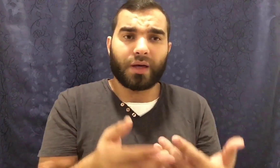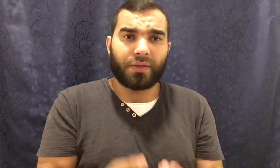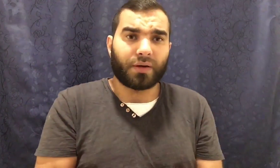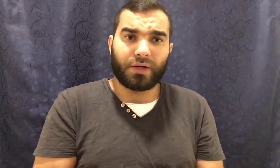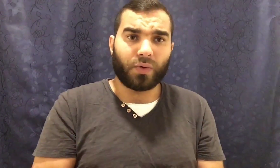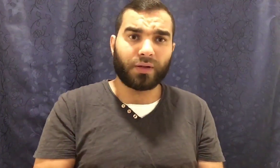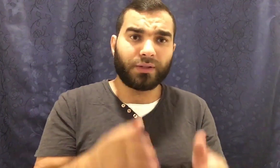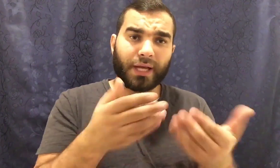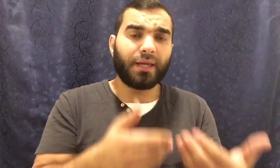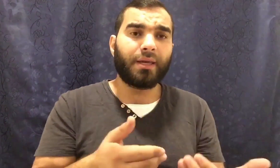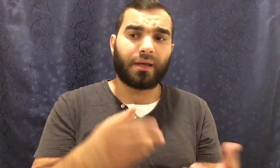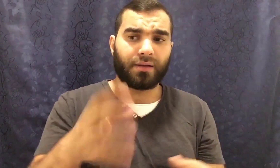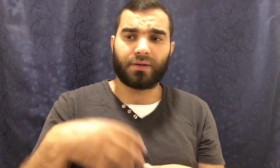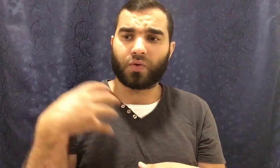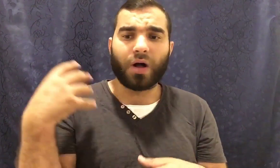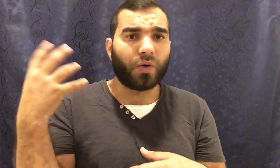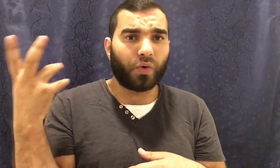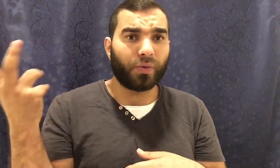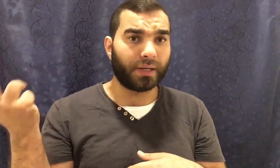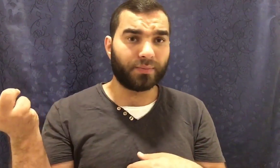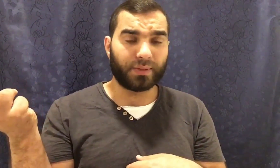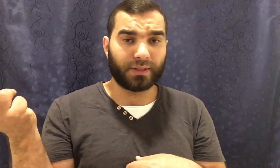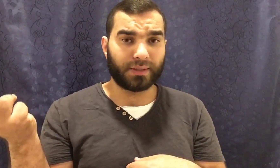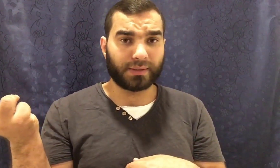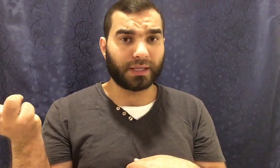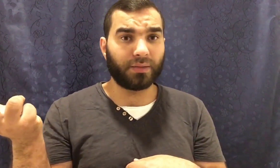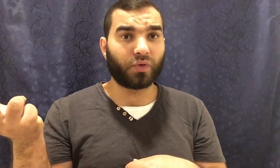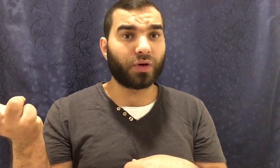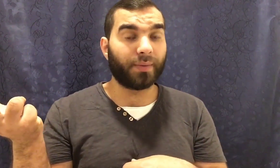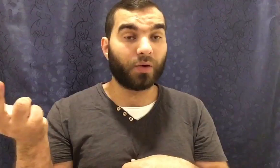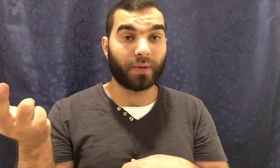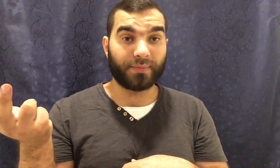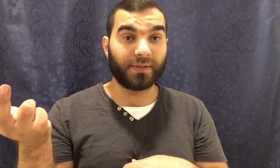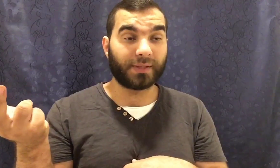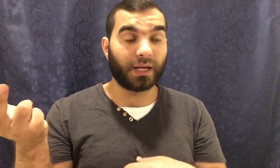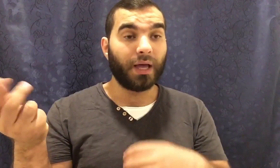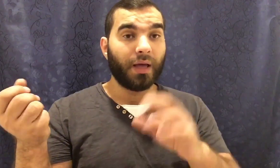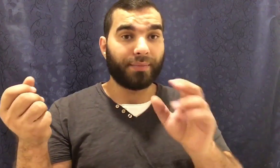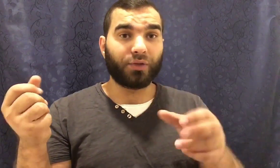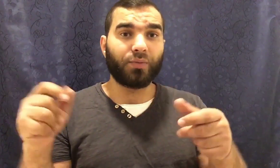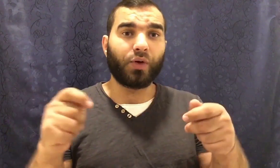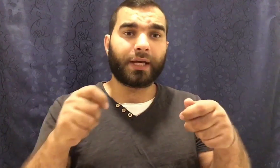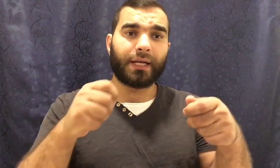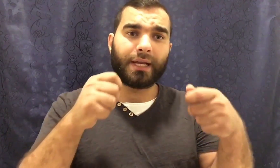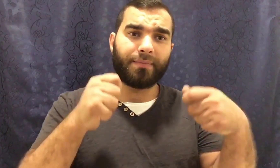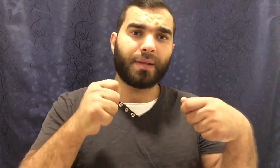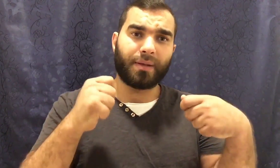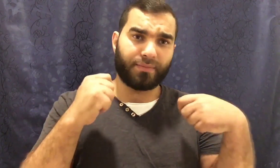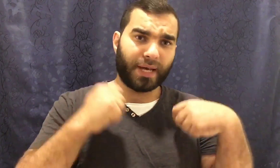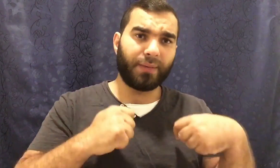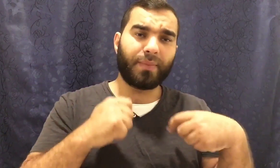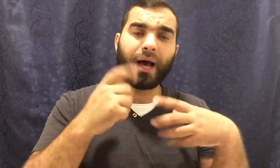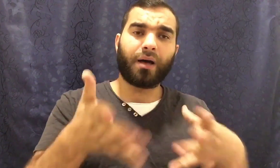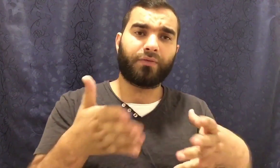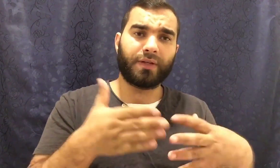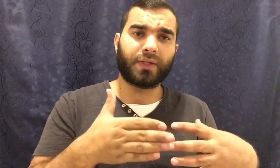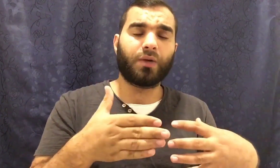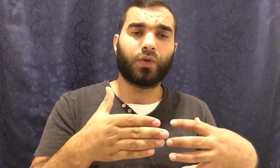الاثار اللي وردت حقيقة الركاء كلهم اللي بيستخدموا الركاء بقى لهم 50 سنة بعضهم بيقولك انا لما بحب اعرف الانسان اللي